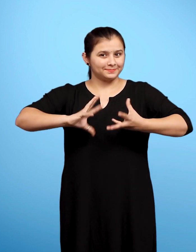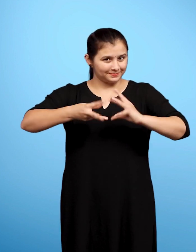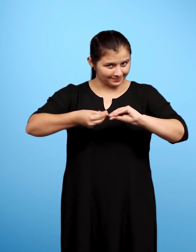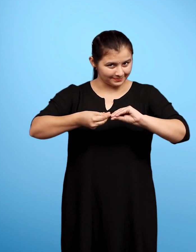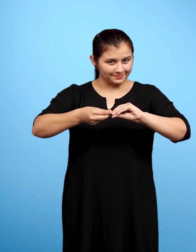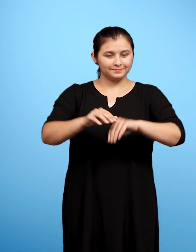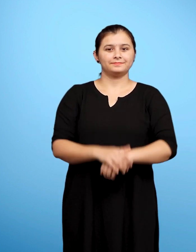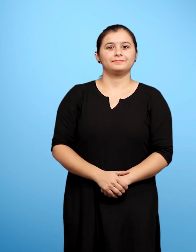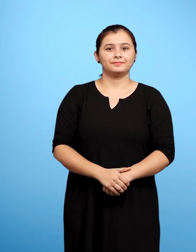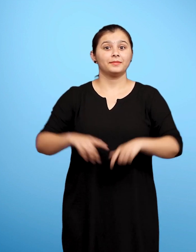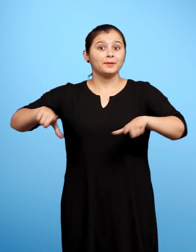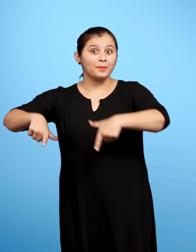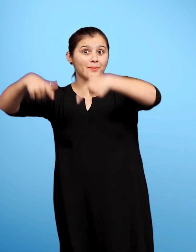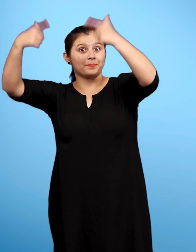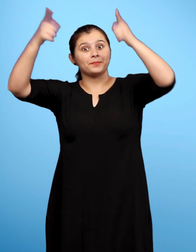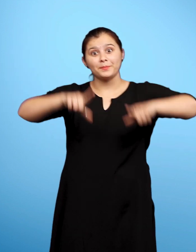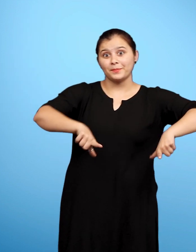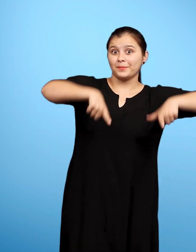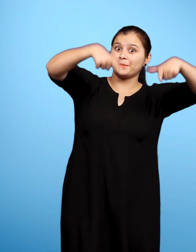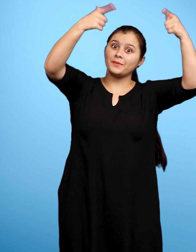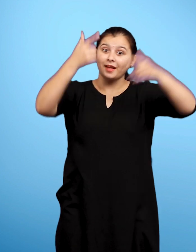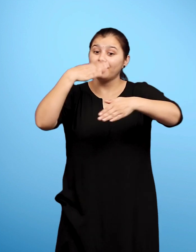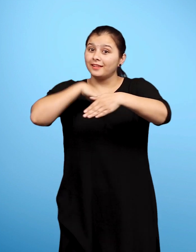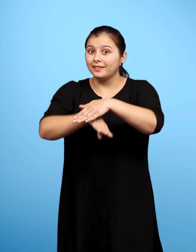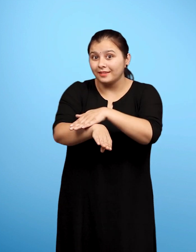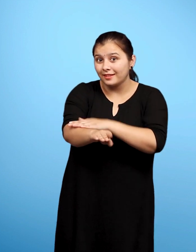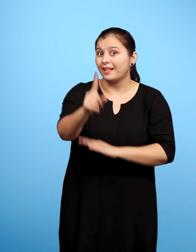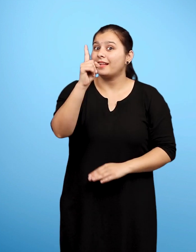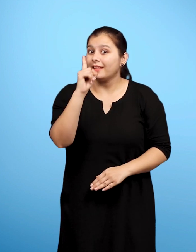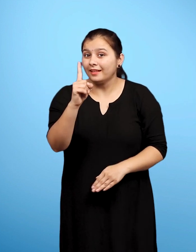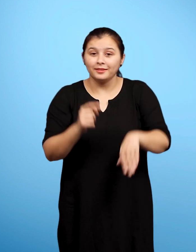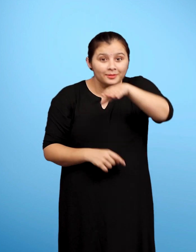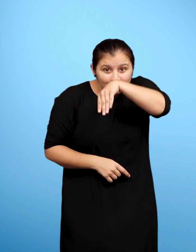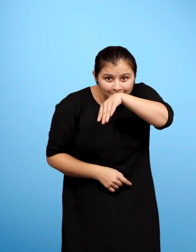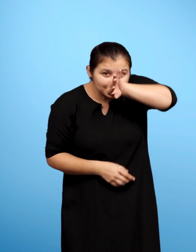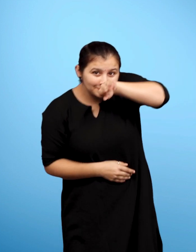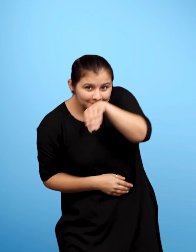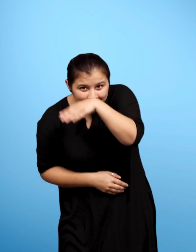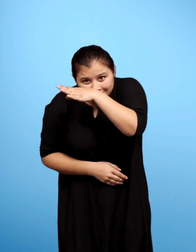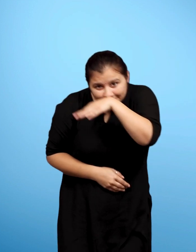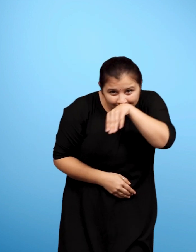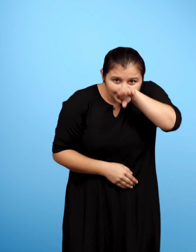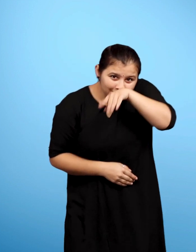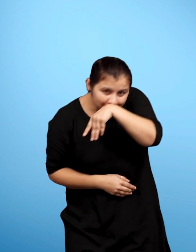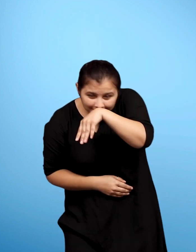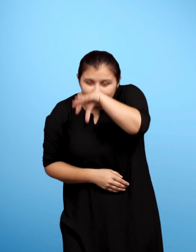भावार्थ, एक हाथी जंगल में बैठा था वह सून्ड उठा कर गाना गाने लगा